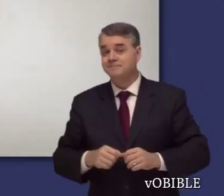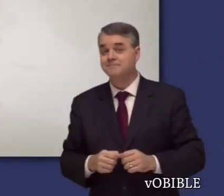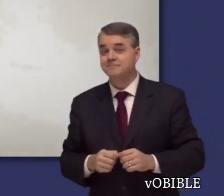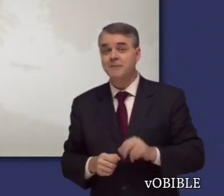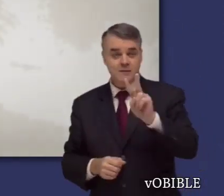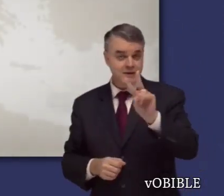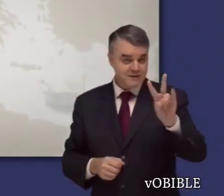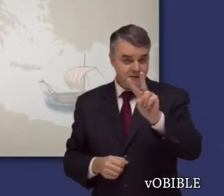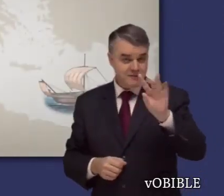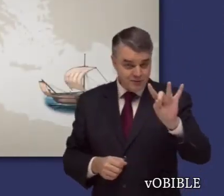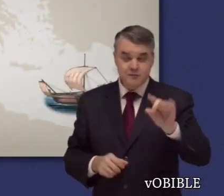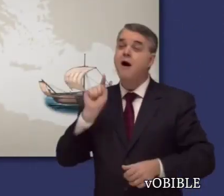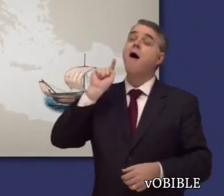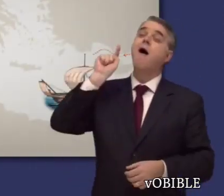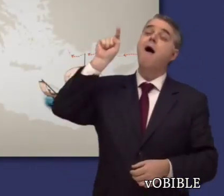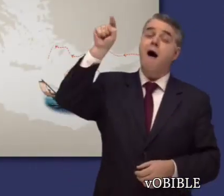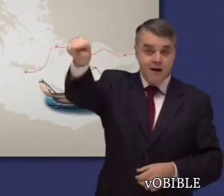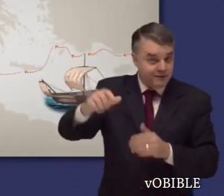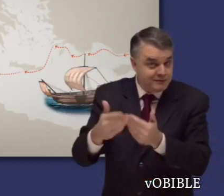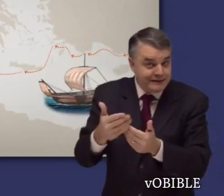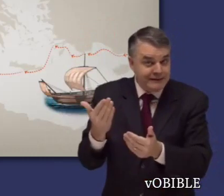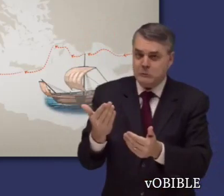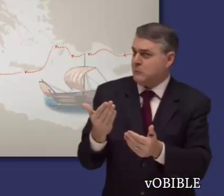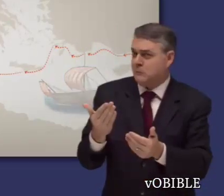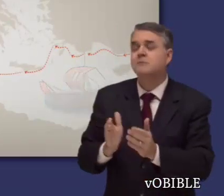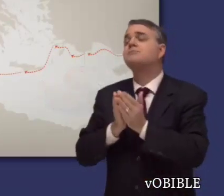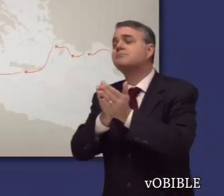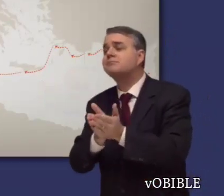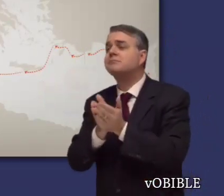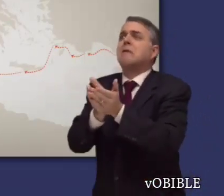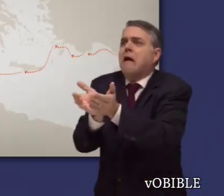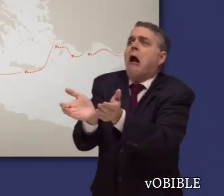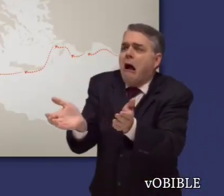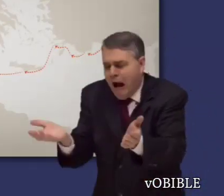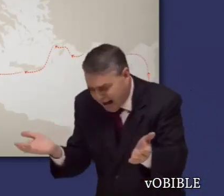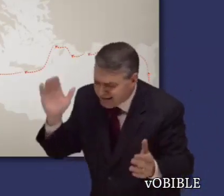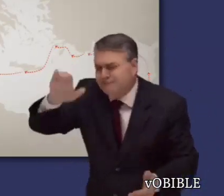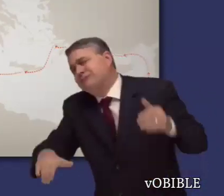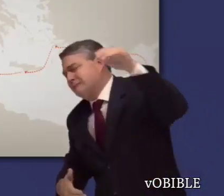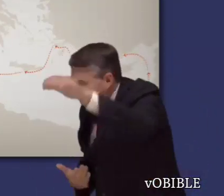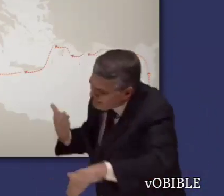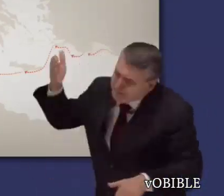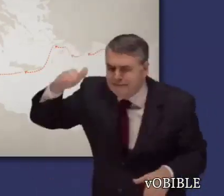Los capítulos 27 y 28 narran su difícil viaje a Roma y el naufragio que sufrió.